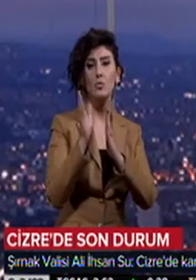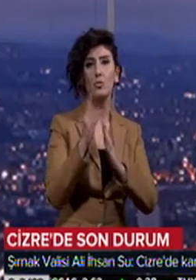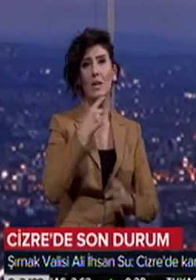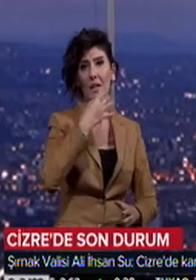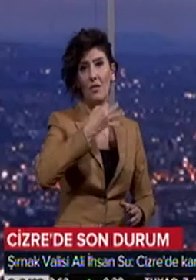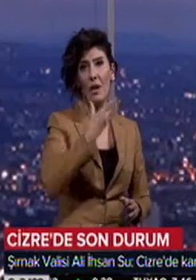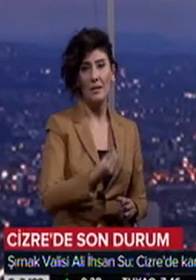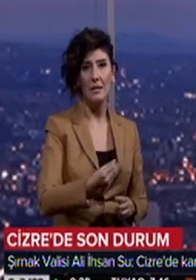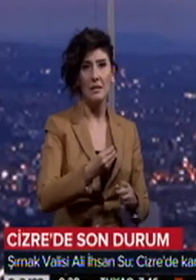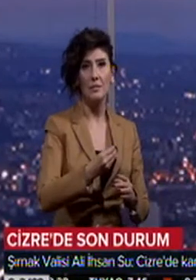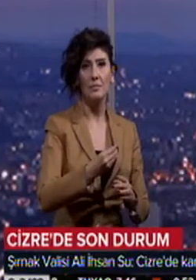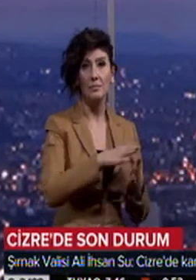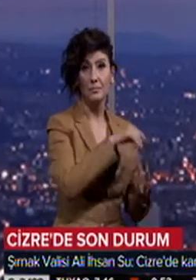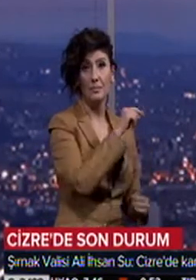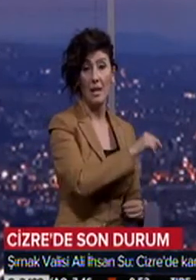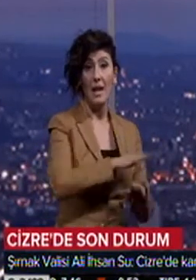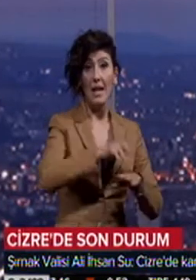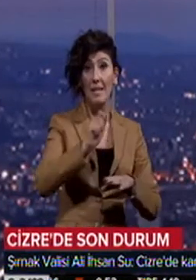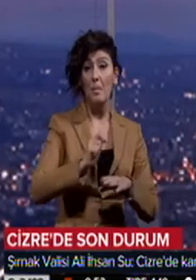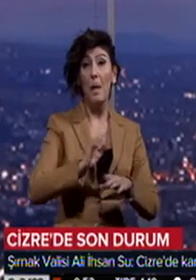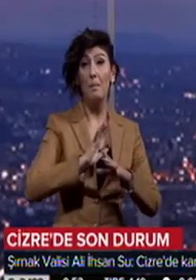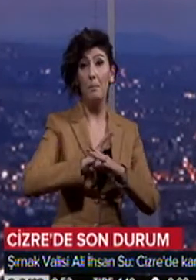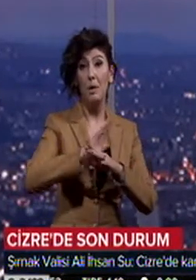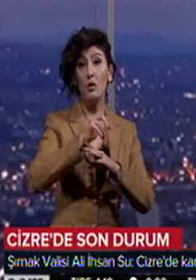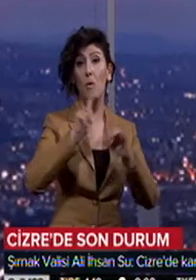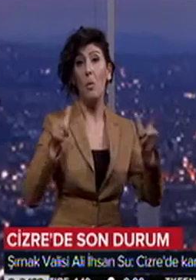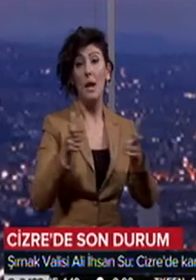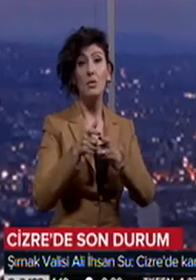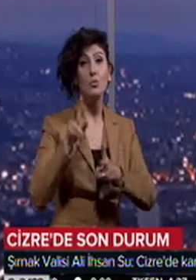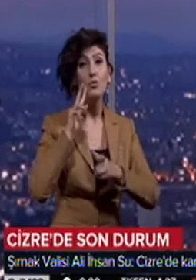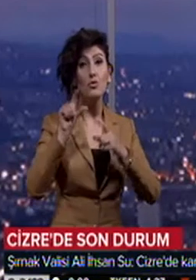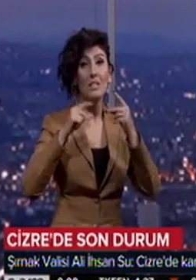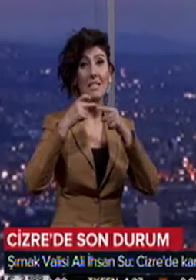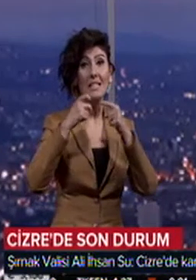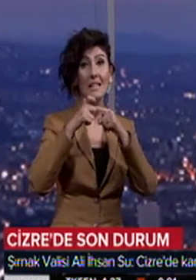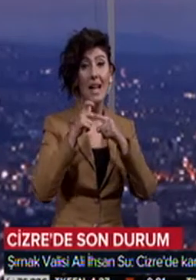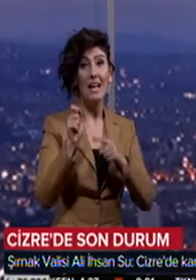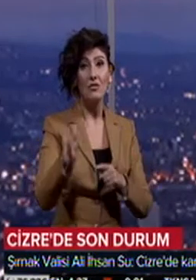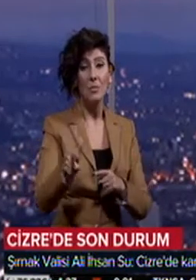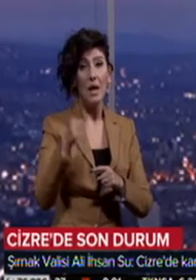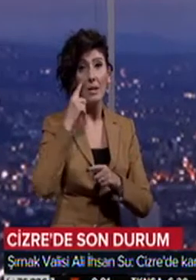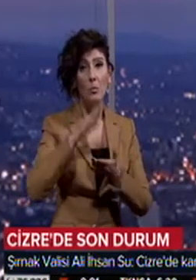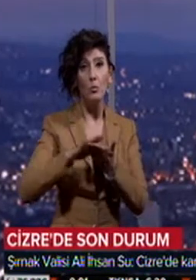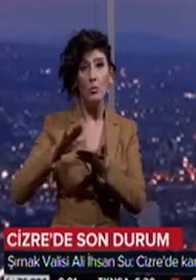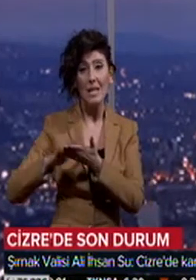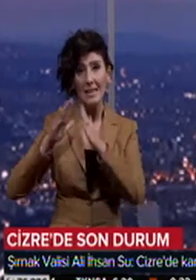sürdürüleceğini ifade etti. Su, yapılan başarılı operasyon sonucu Cizre ilçemizde kamu düzeni tesis edilmiş,